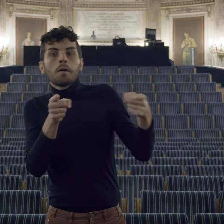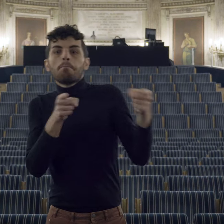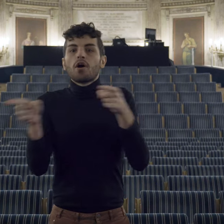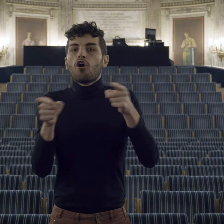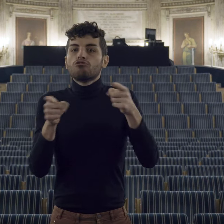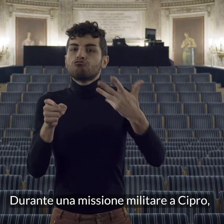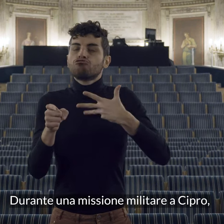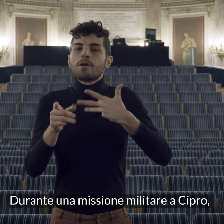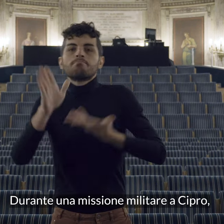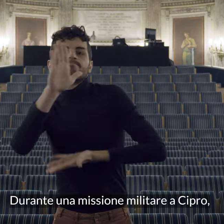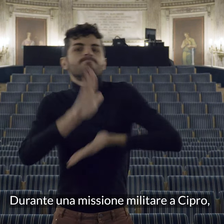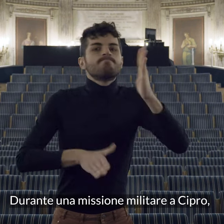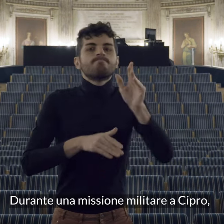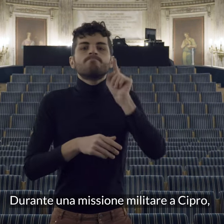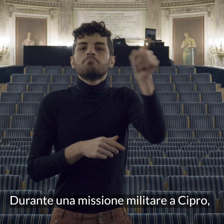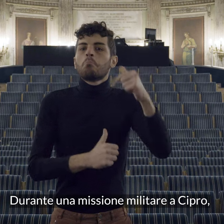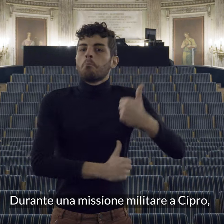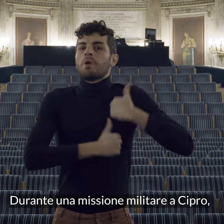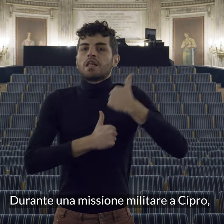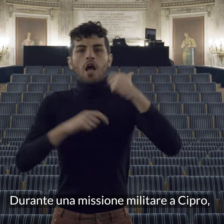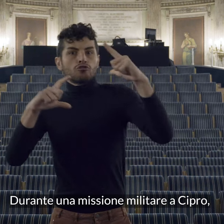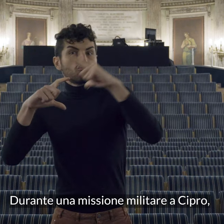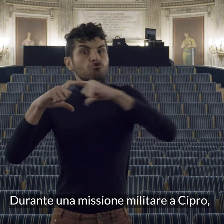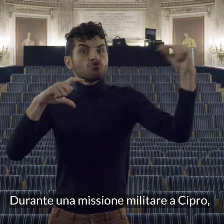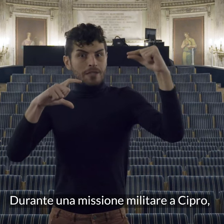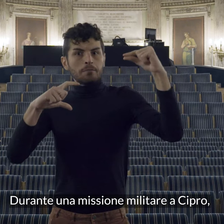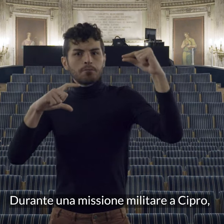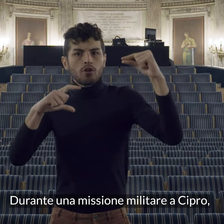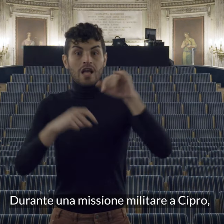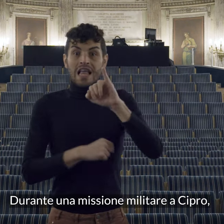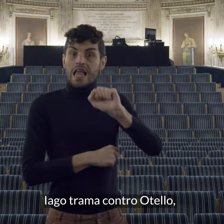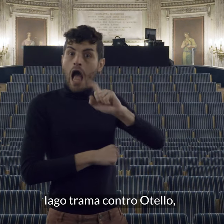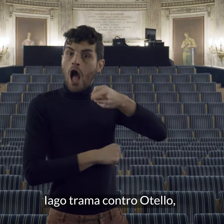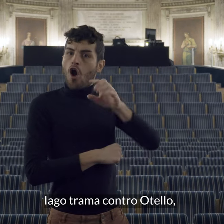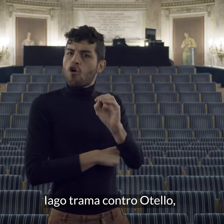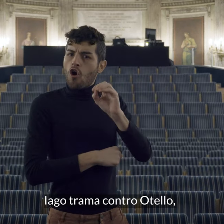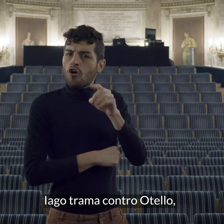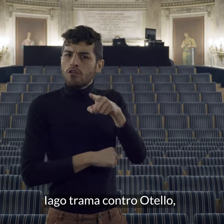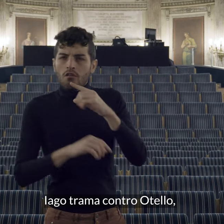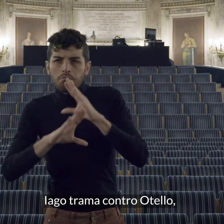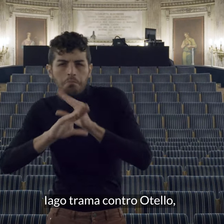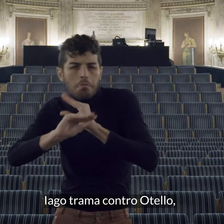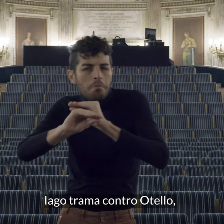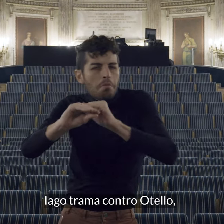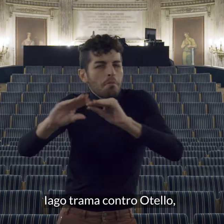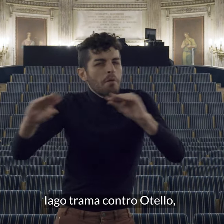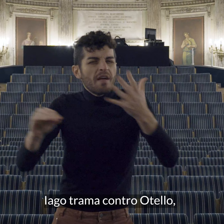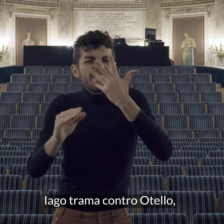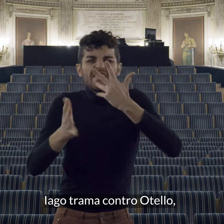durante una missione militare a cipro iago trama contro otello